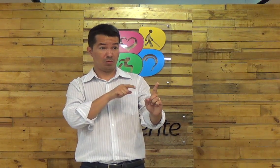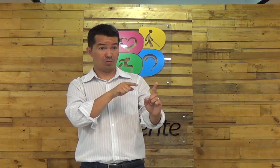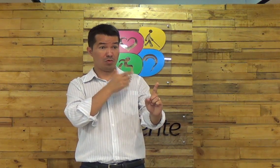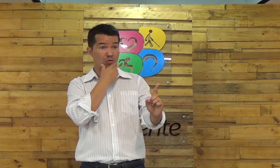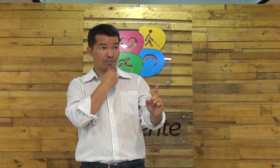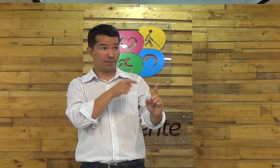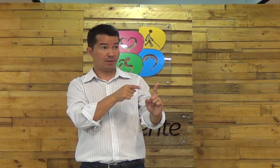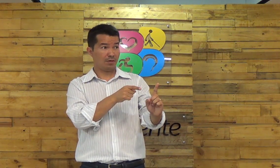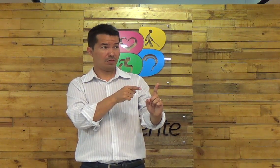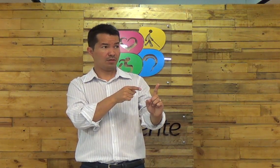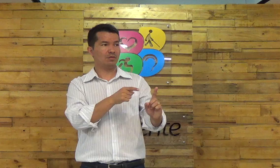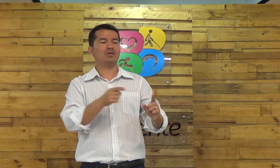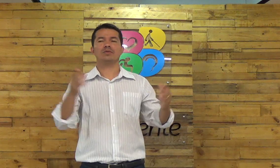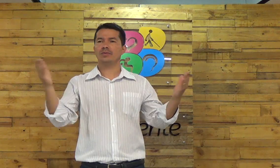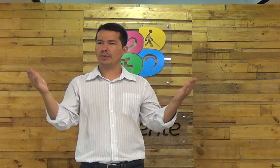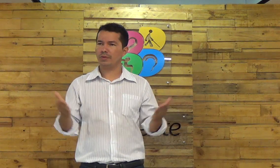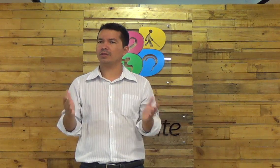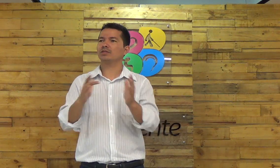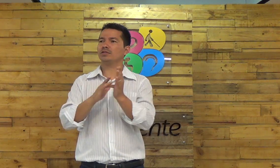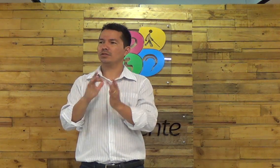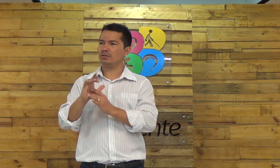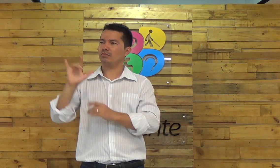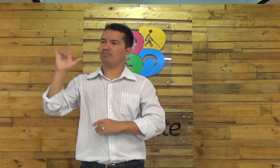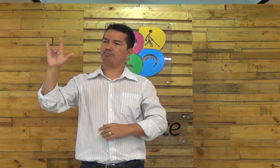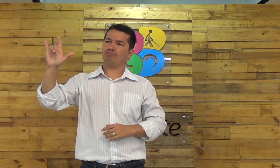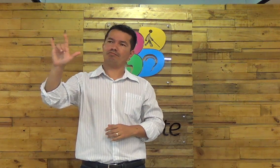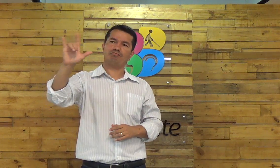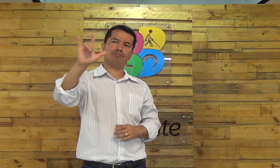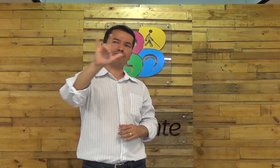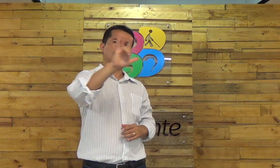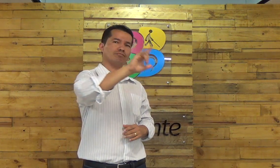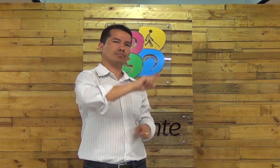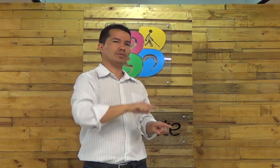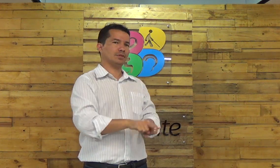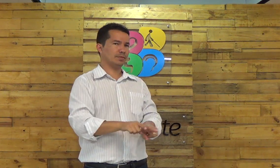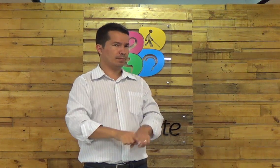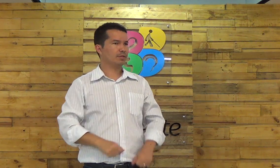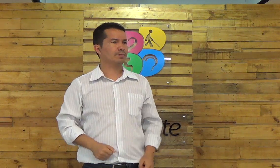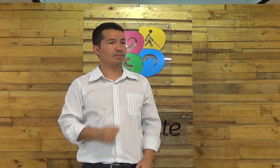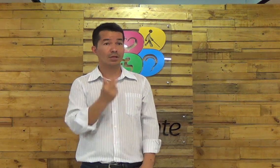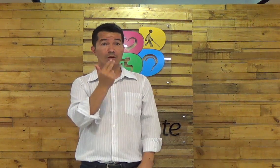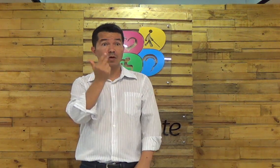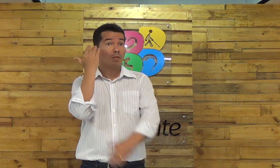e mostrou o amor dele ele pode fazer isso hoje ele tem mostrado o amor dele